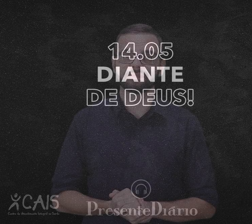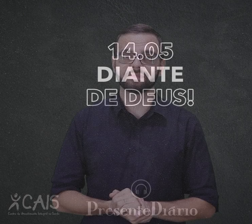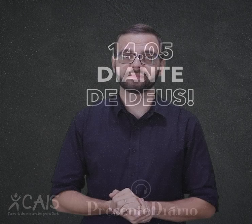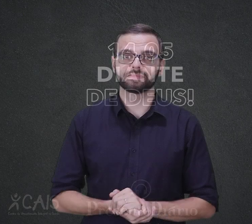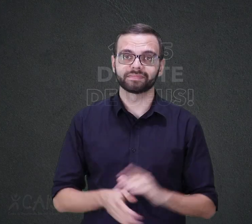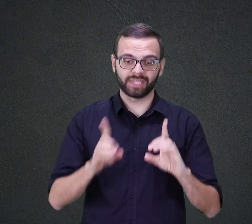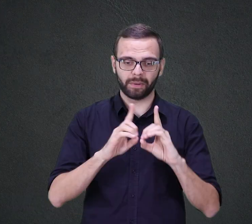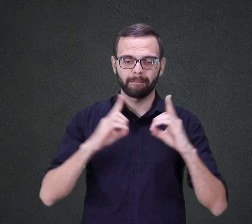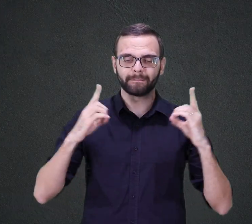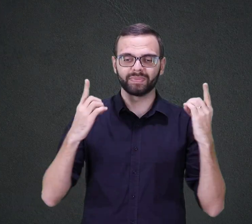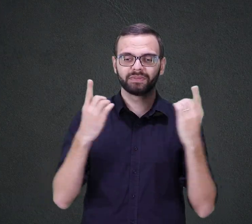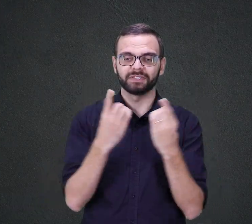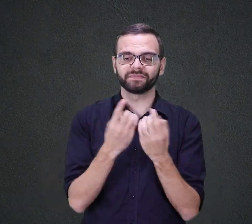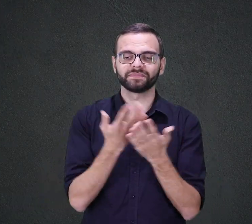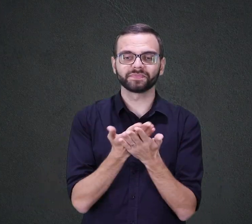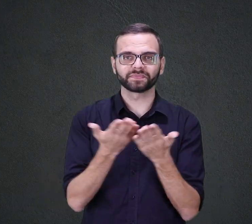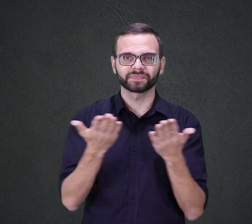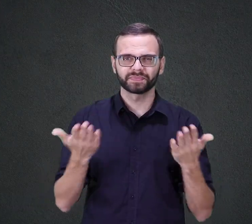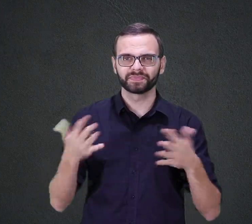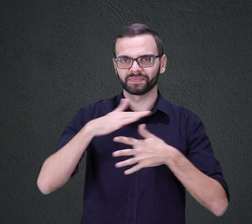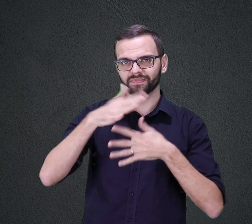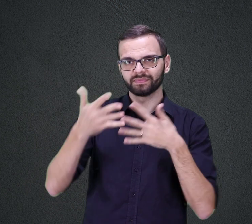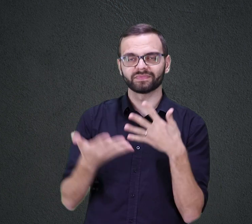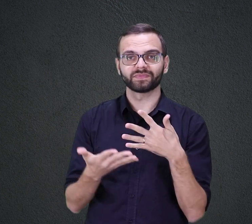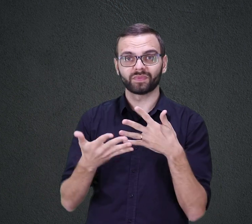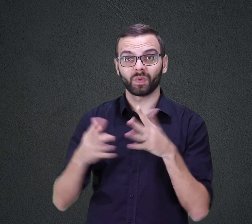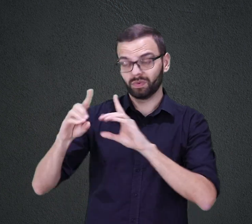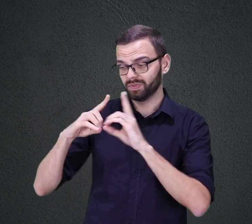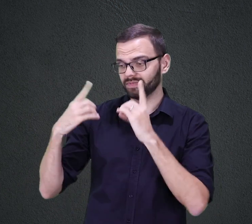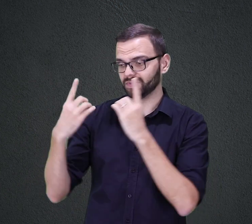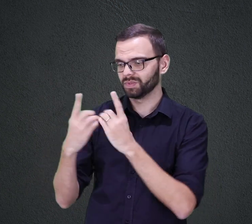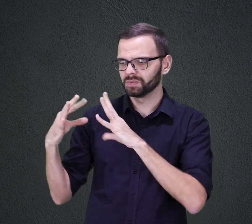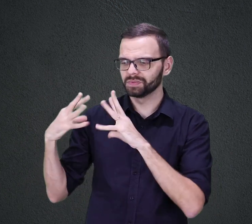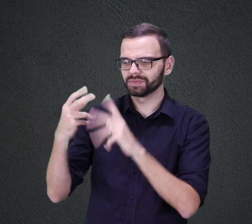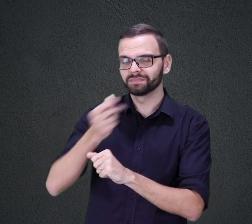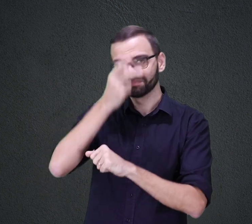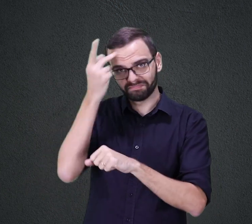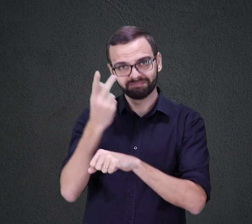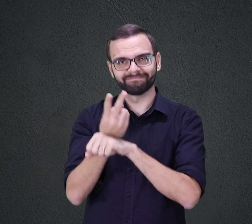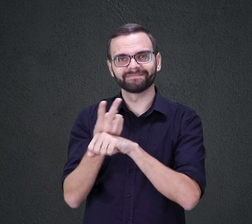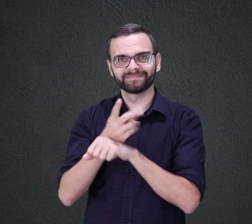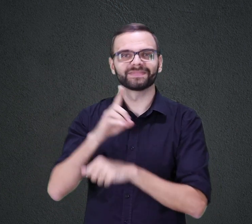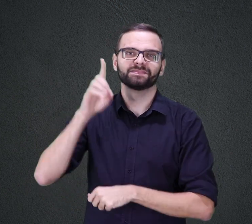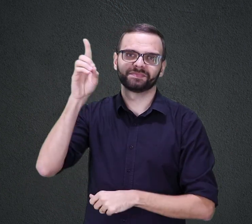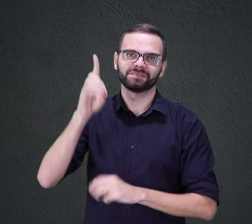OUÇA AGORA PRESENTE DIÁRIO O DEVOCIONAL DE TODOS OS QUE BUSCAM A DEUS